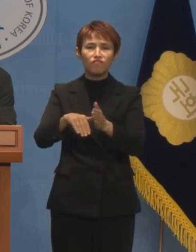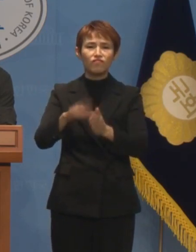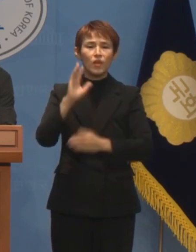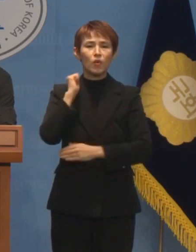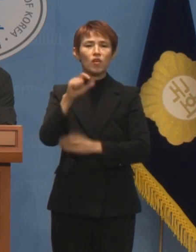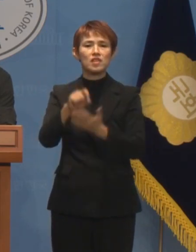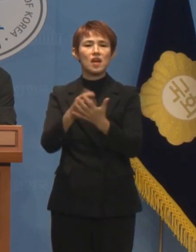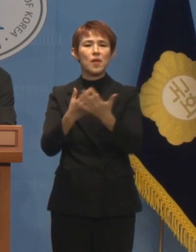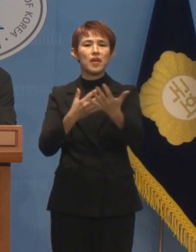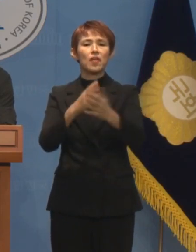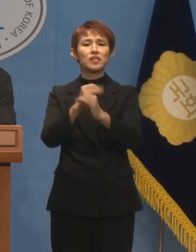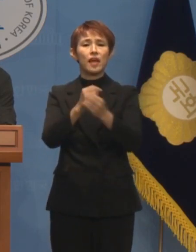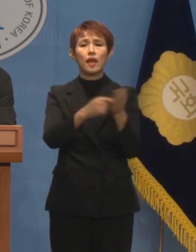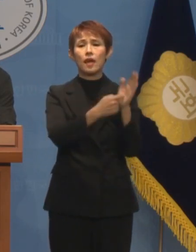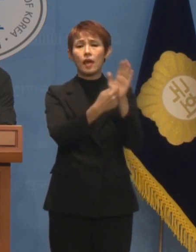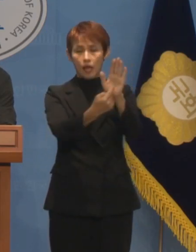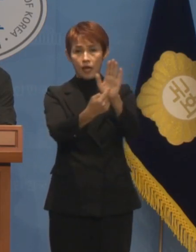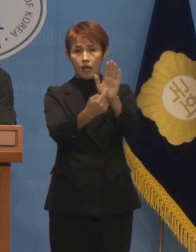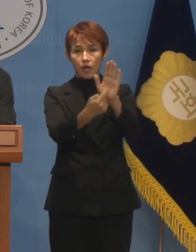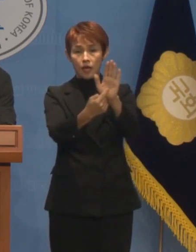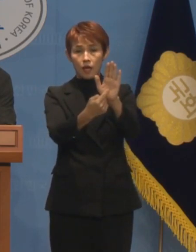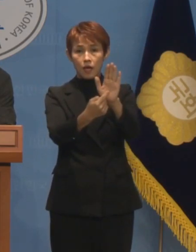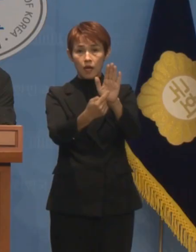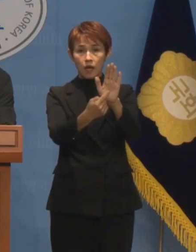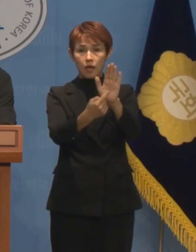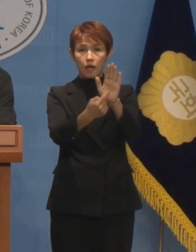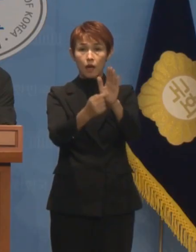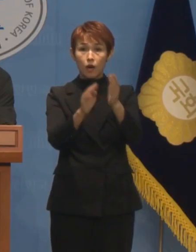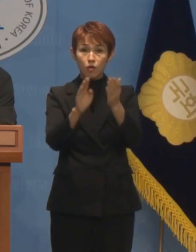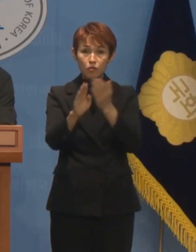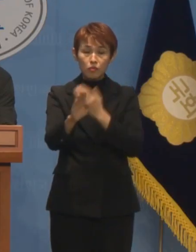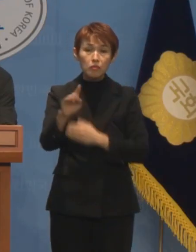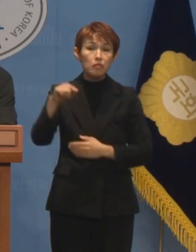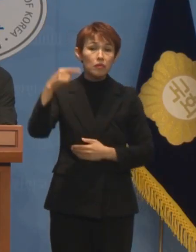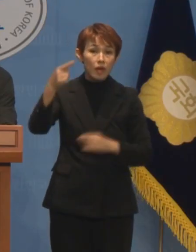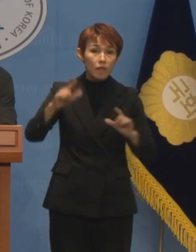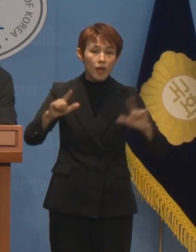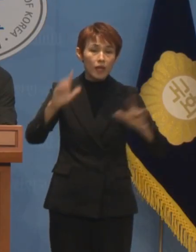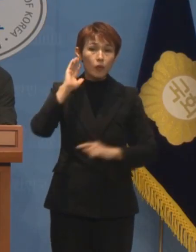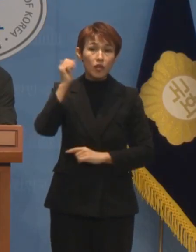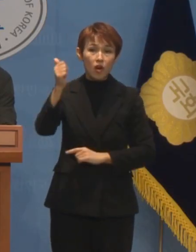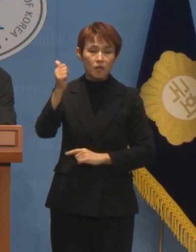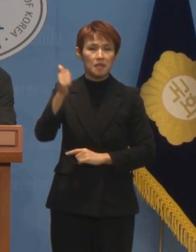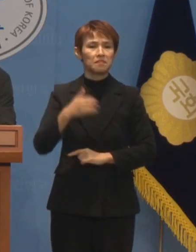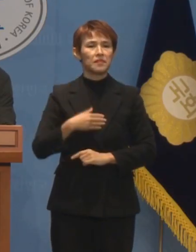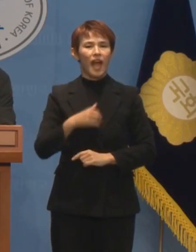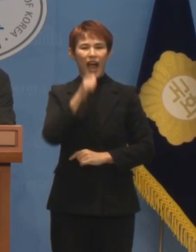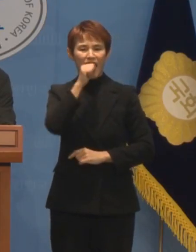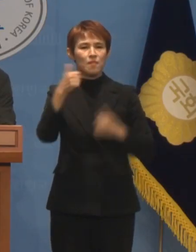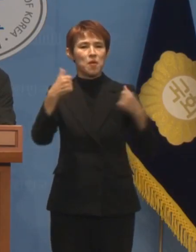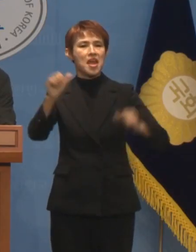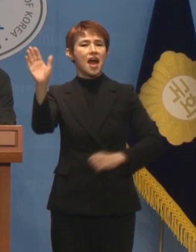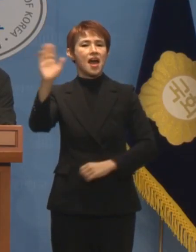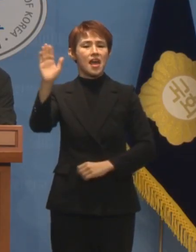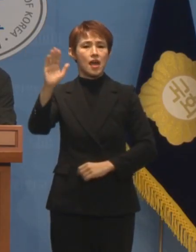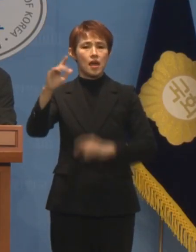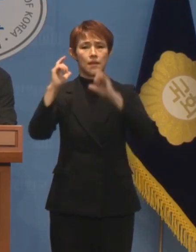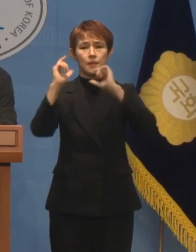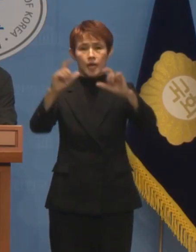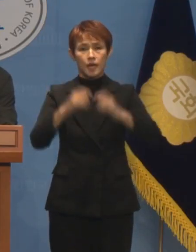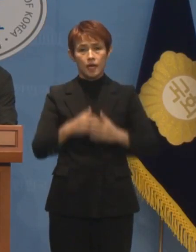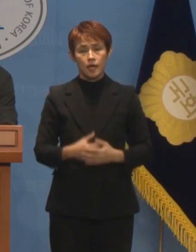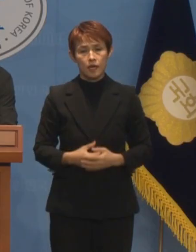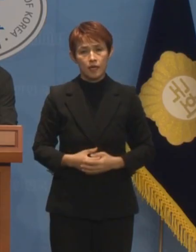기자회견 일정을 통보한 후 다음 날 바로 대통령은 절대로 포기하지 않겠다고 공언했습니다.